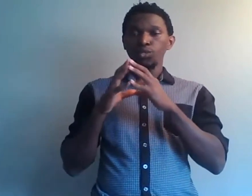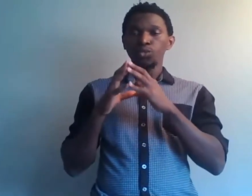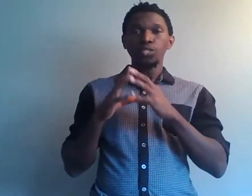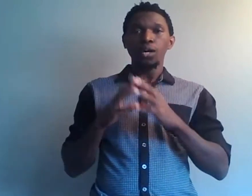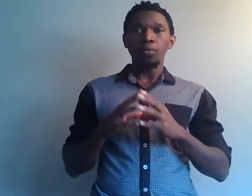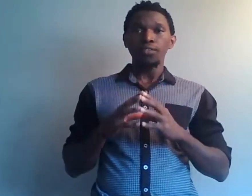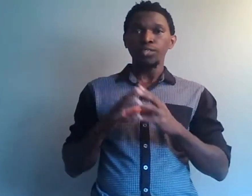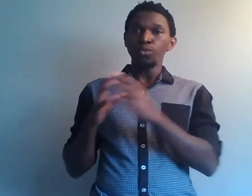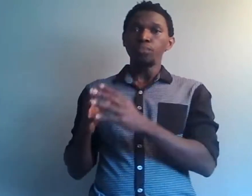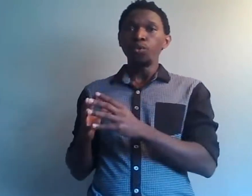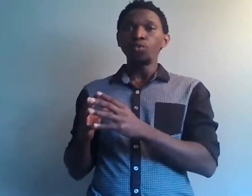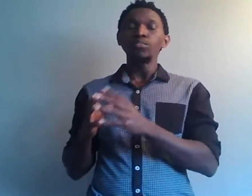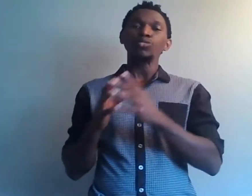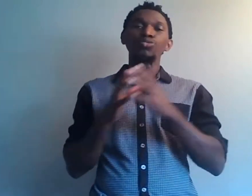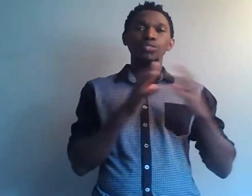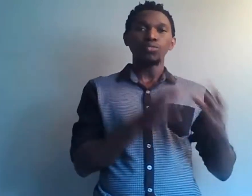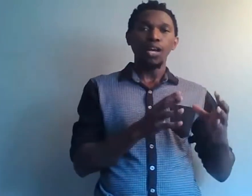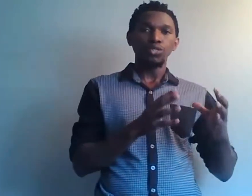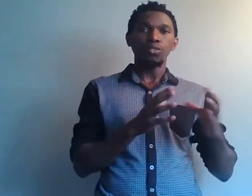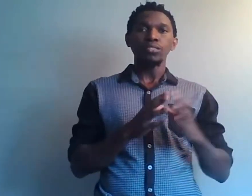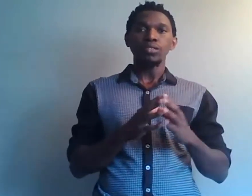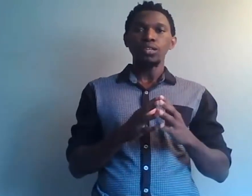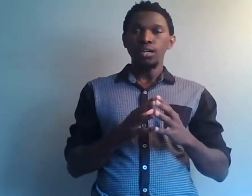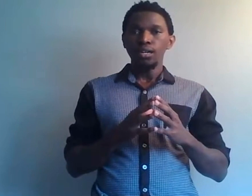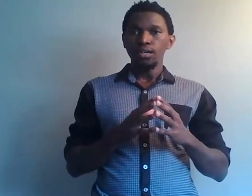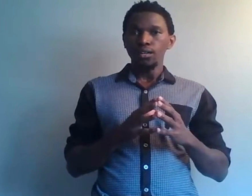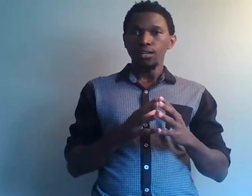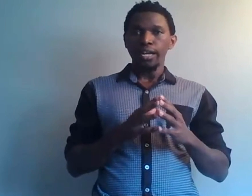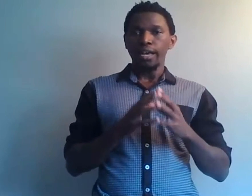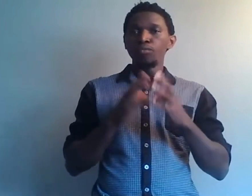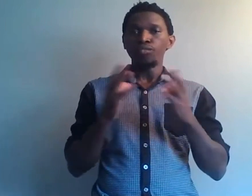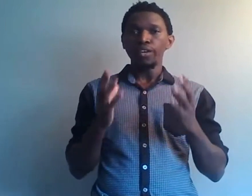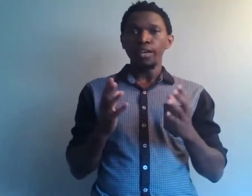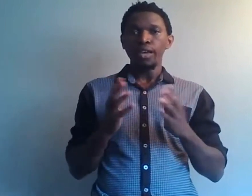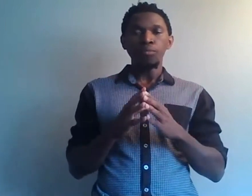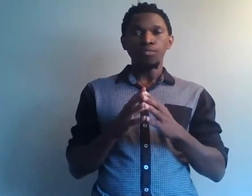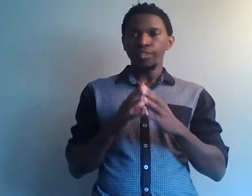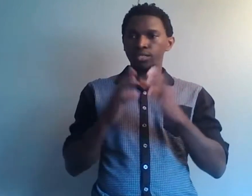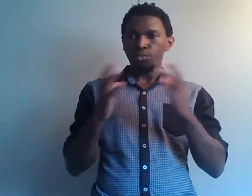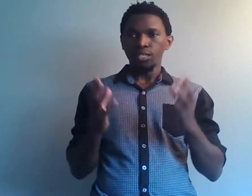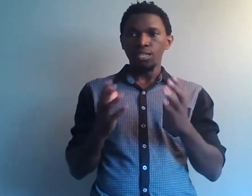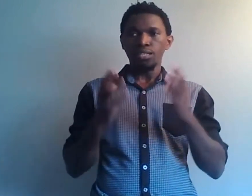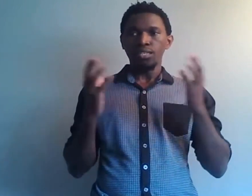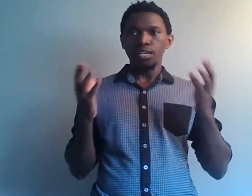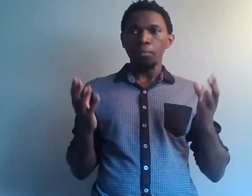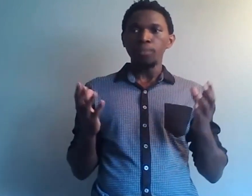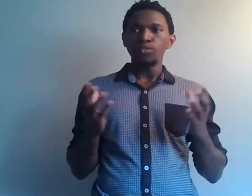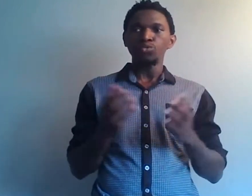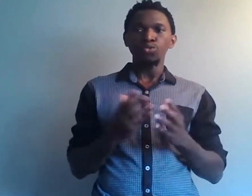chose qui est en rapport avec tous les mots ? Ou bien est que tu vois toujours l'argent comme étant un mauvais truc qui est capable de tous nous